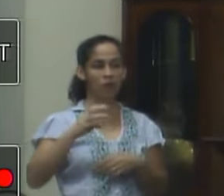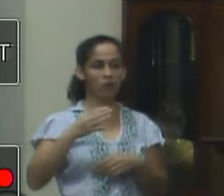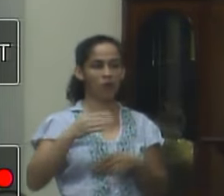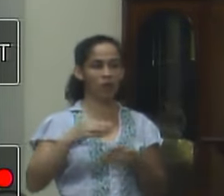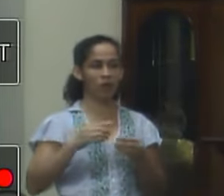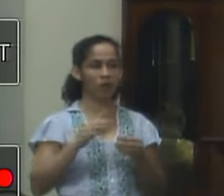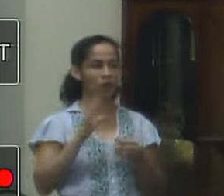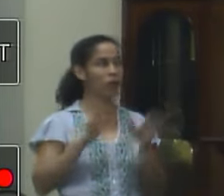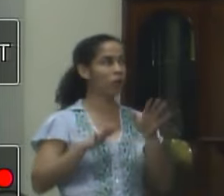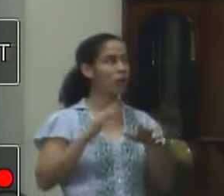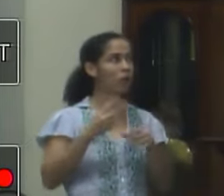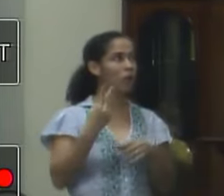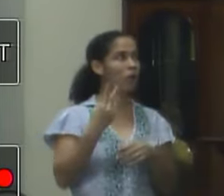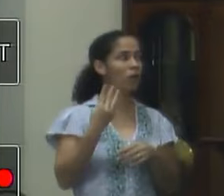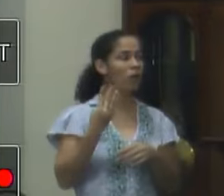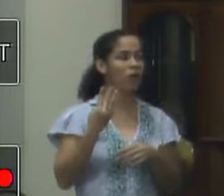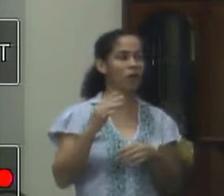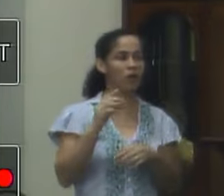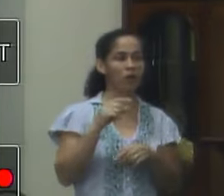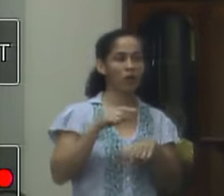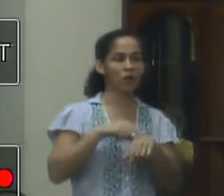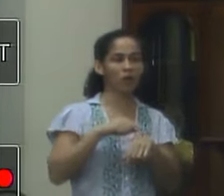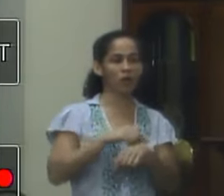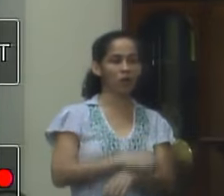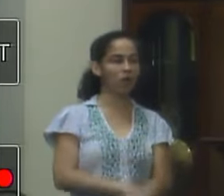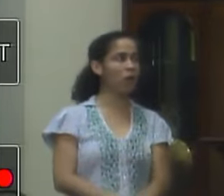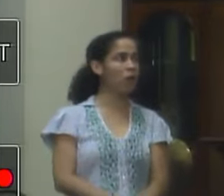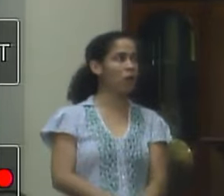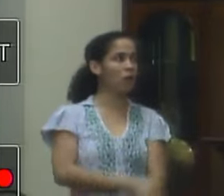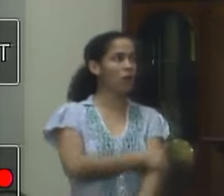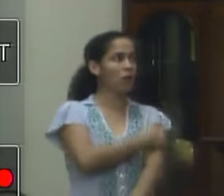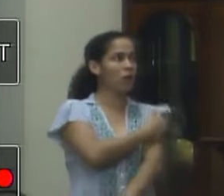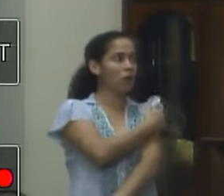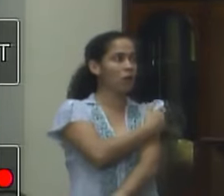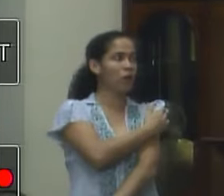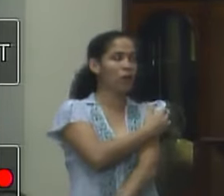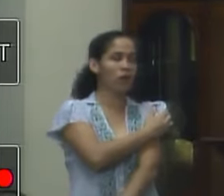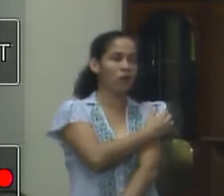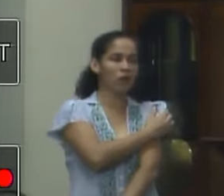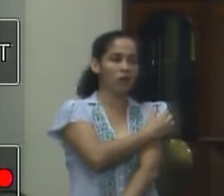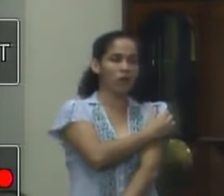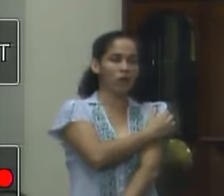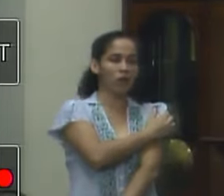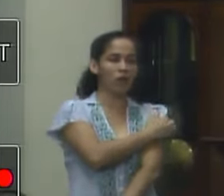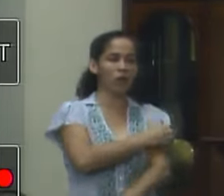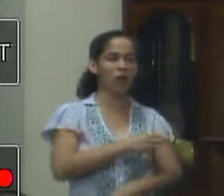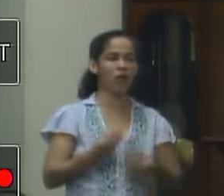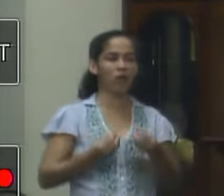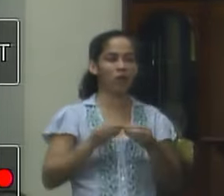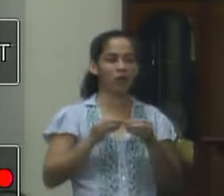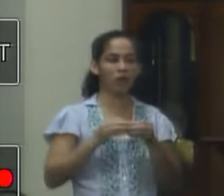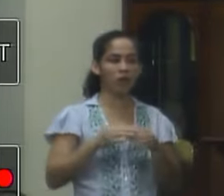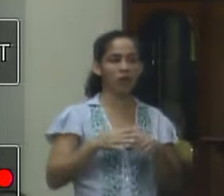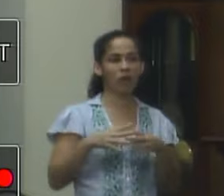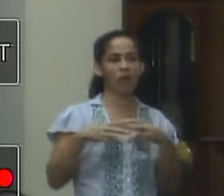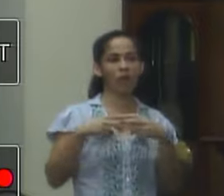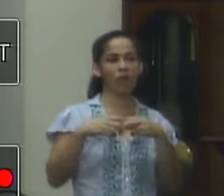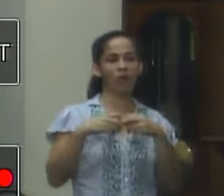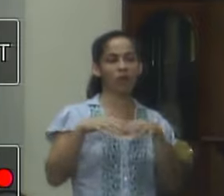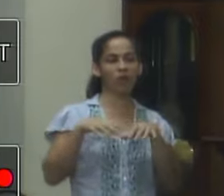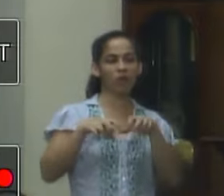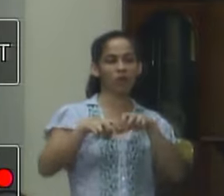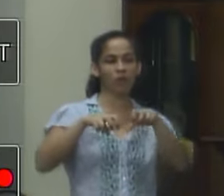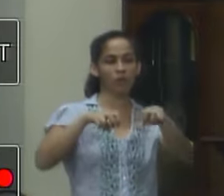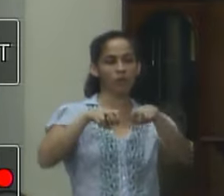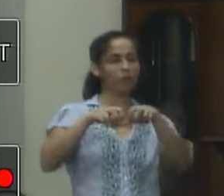o tempo de 2, 3 horas nesse trem quer dizer impede todo aquele impede todo aquele trânsito ali que a gente tem essa